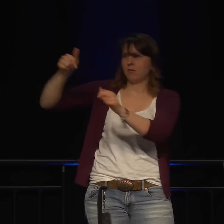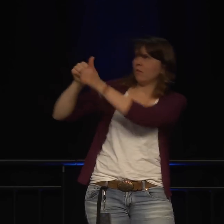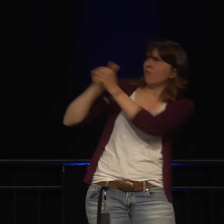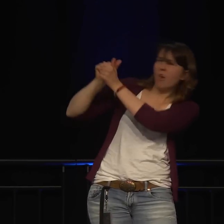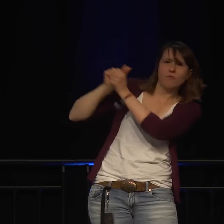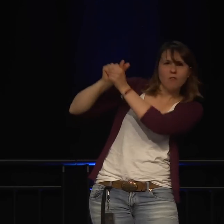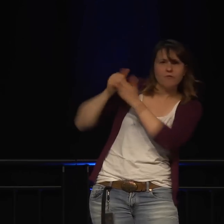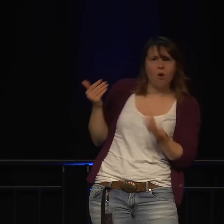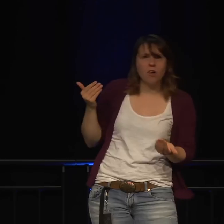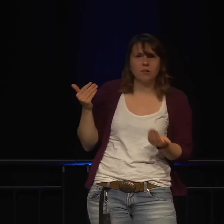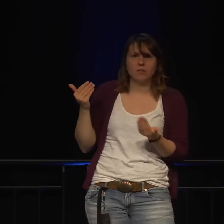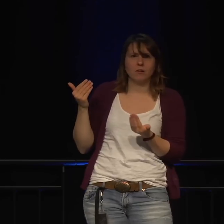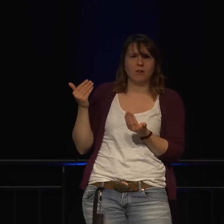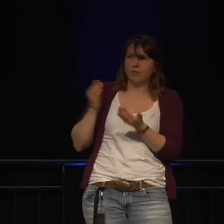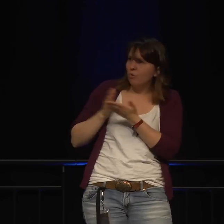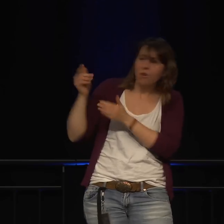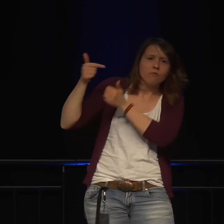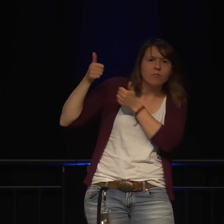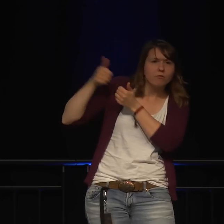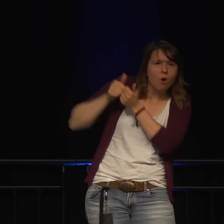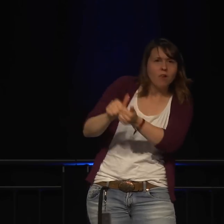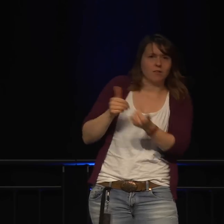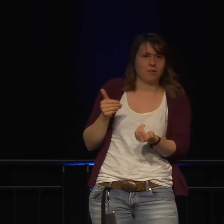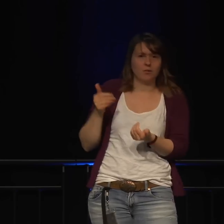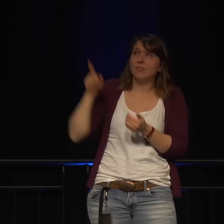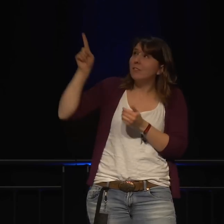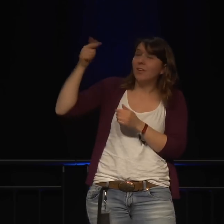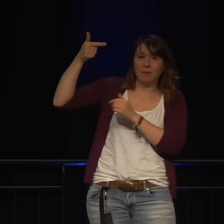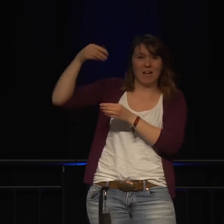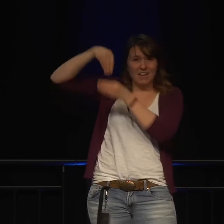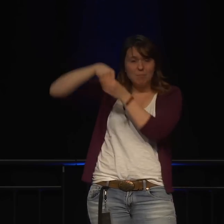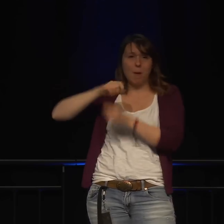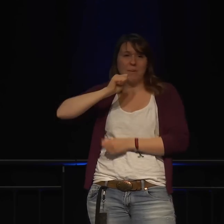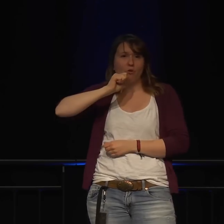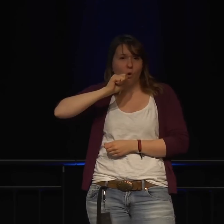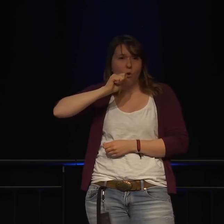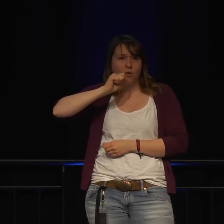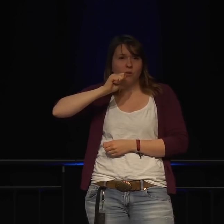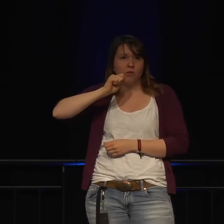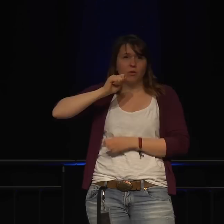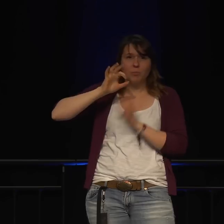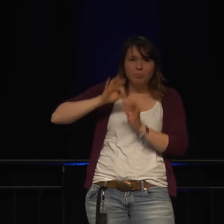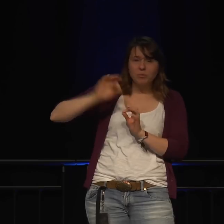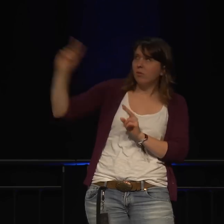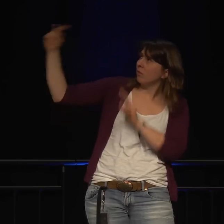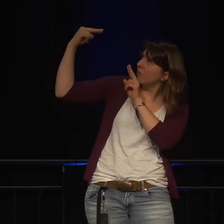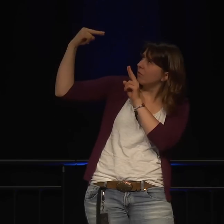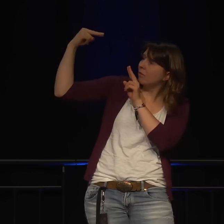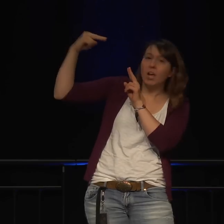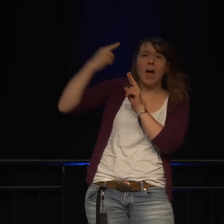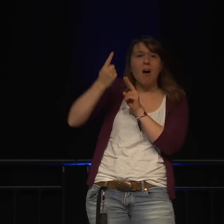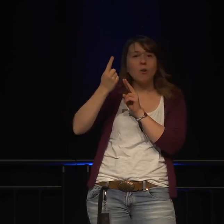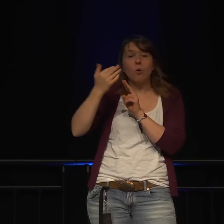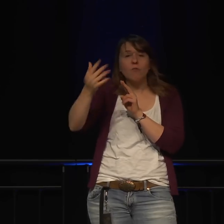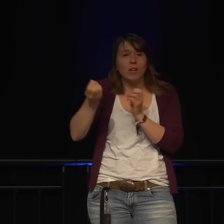sie permanent, hat ein Mikrofon integriert und eines Tages begann es mit ihr